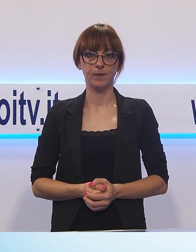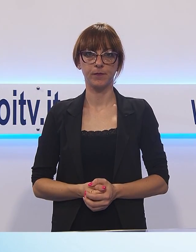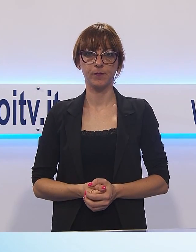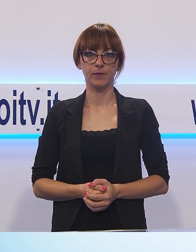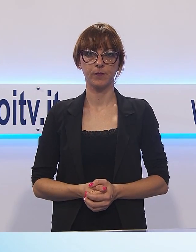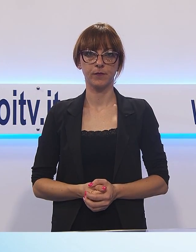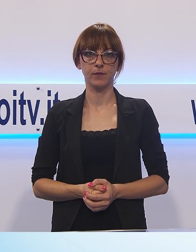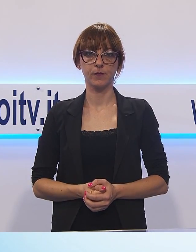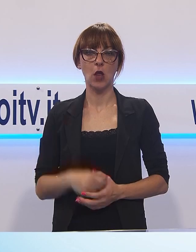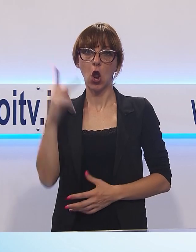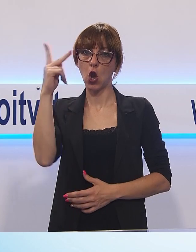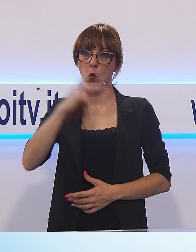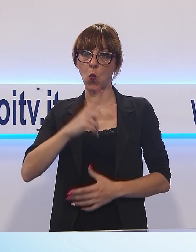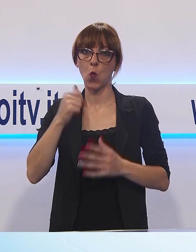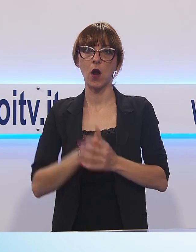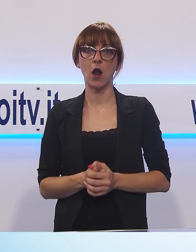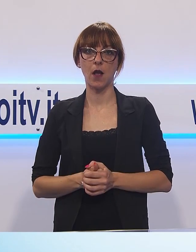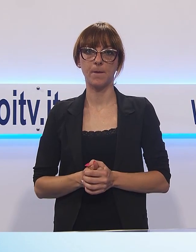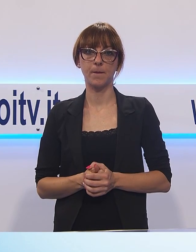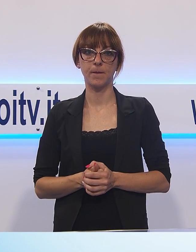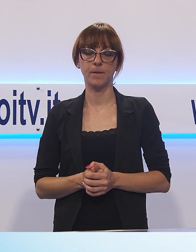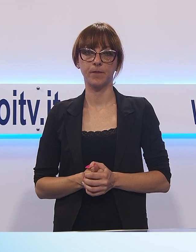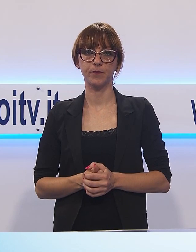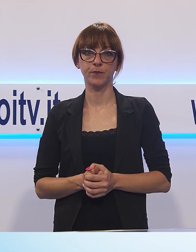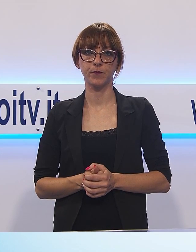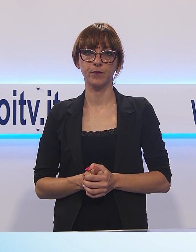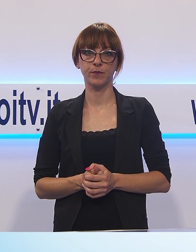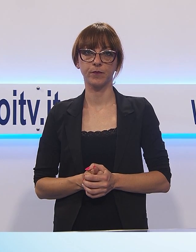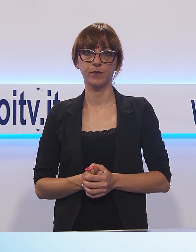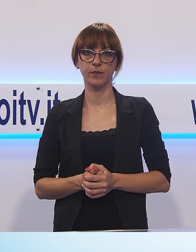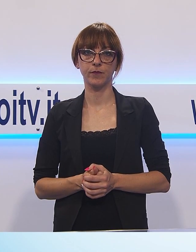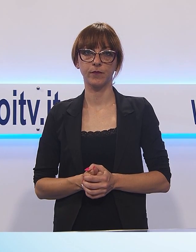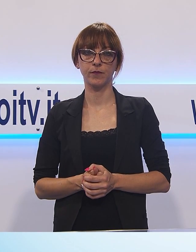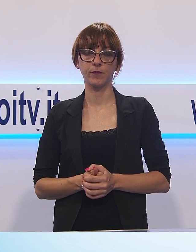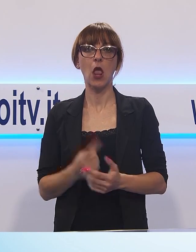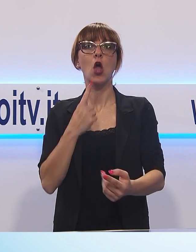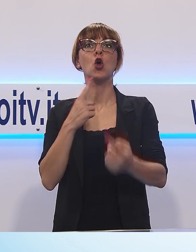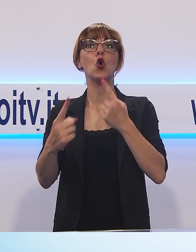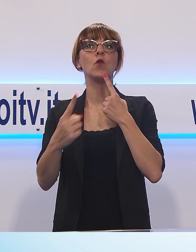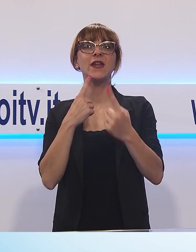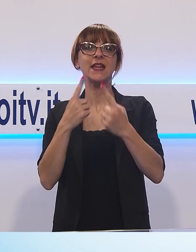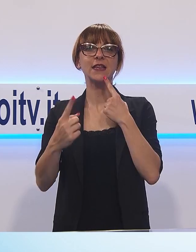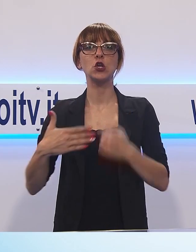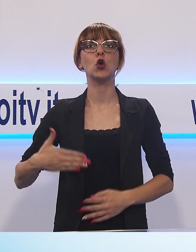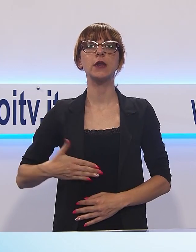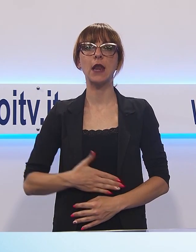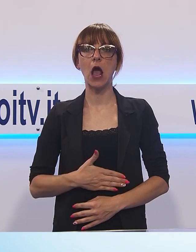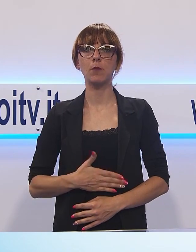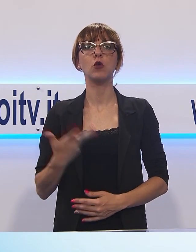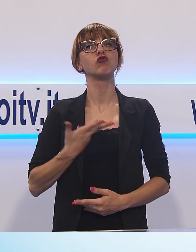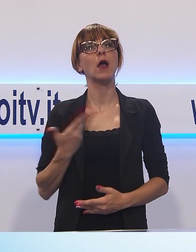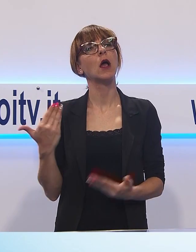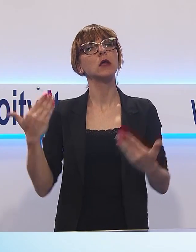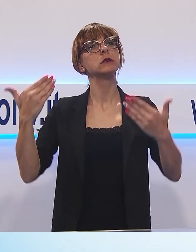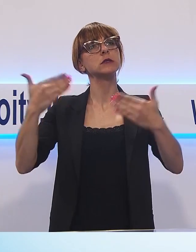Rimaniamo a Lucca ma cambiamo ancora completamente argomento. Parliamo delle conversazioni napoleoniche che si tengono la sera